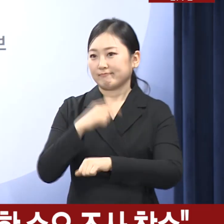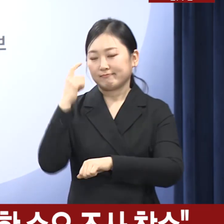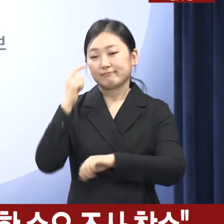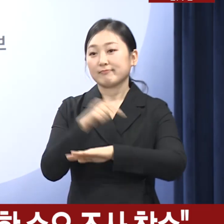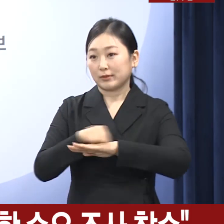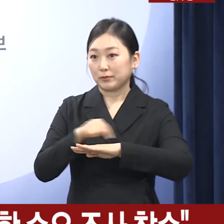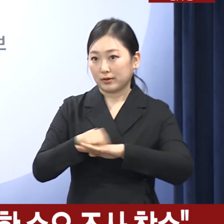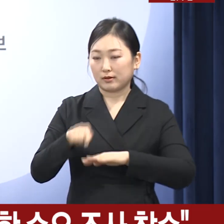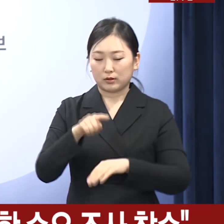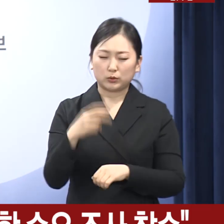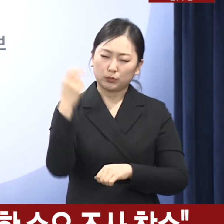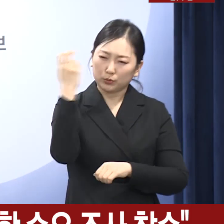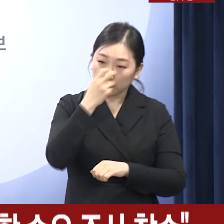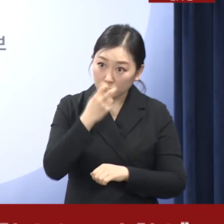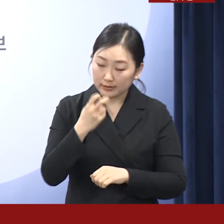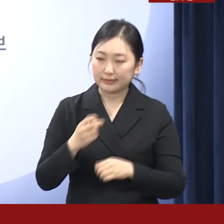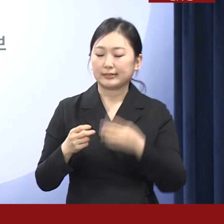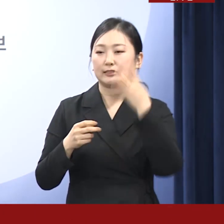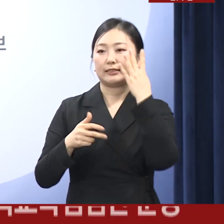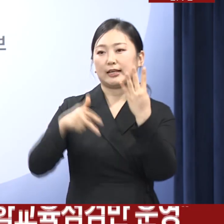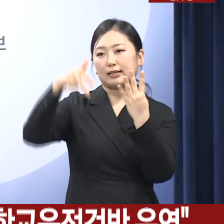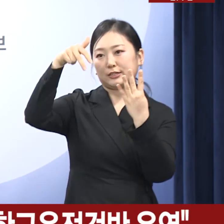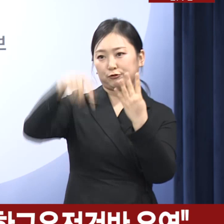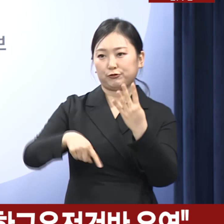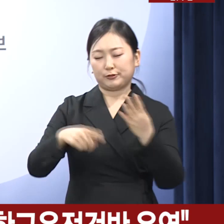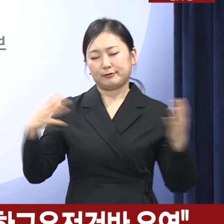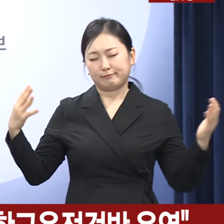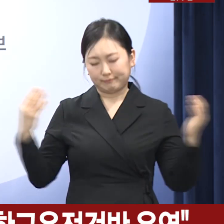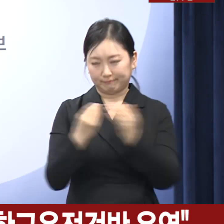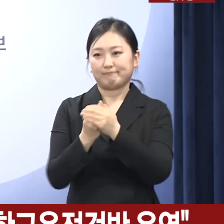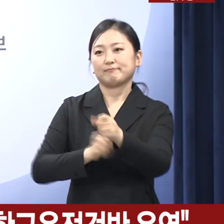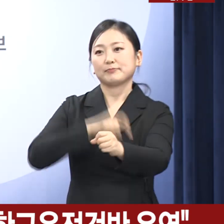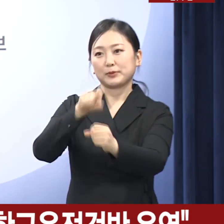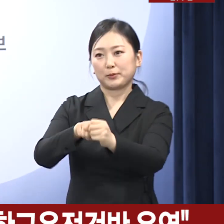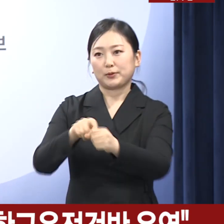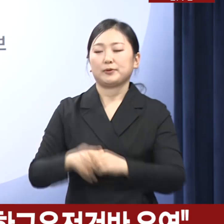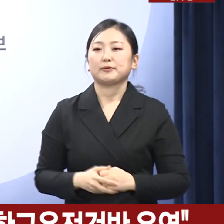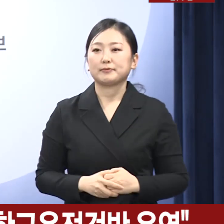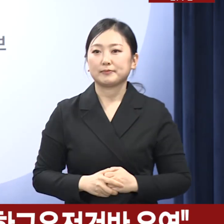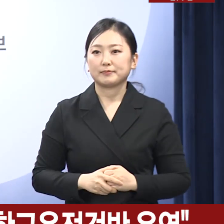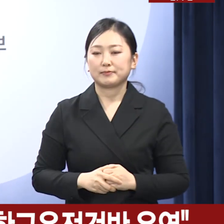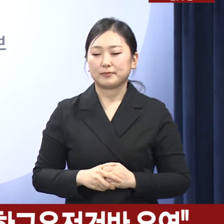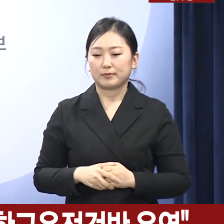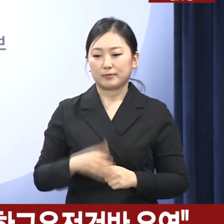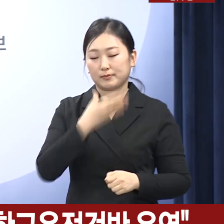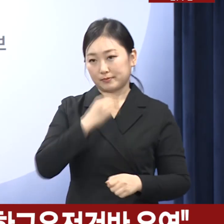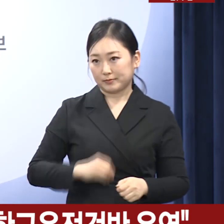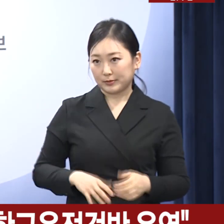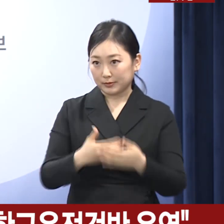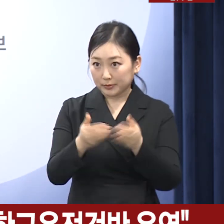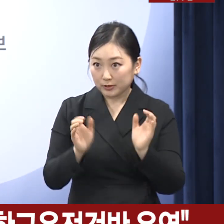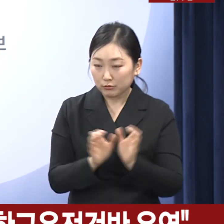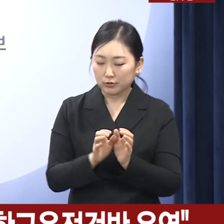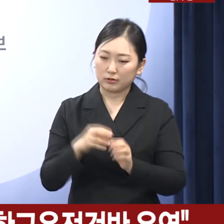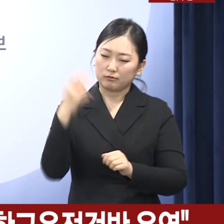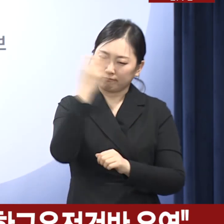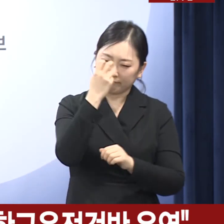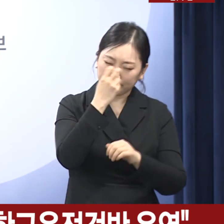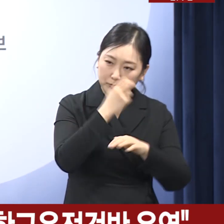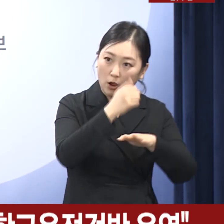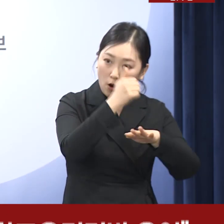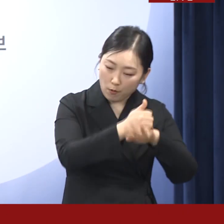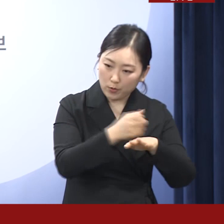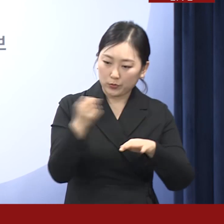점검은 사주 내에 완료하는 것을 목표로 하고 있습니다. 보건복지부는 수요 조사 결과와